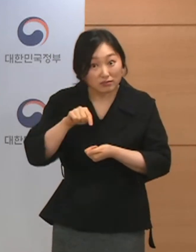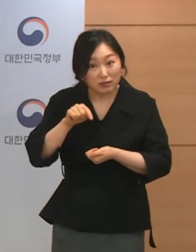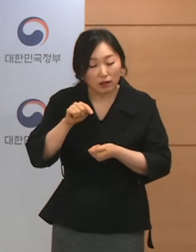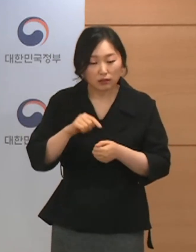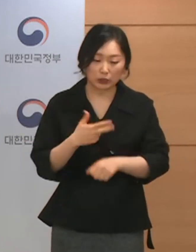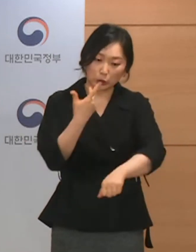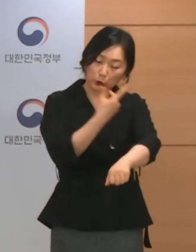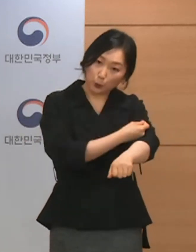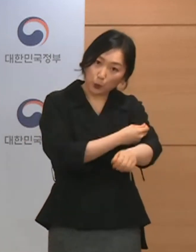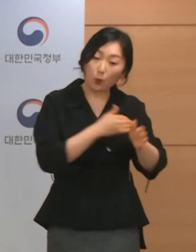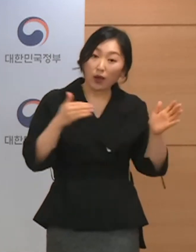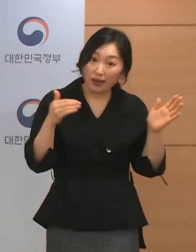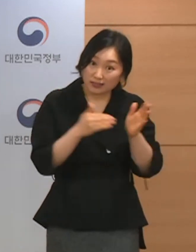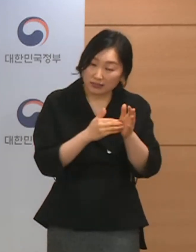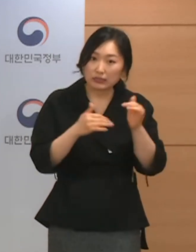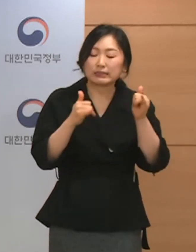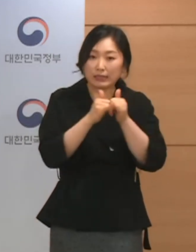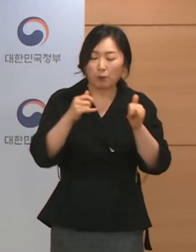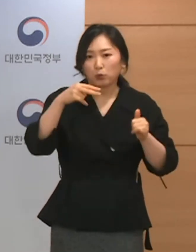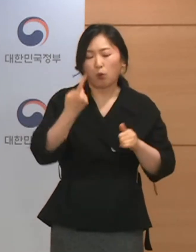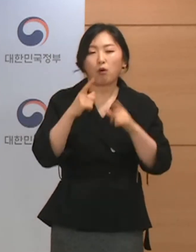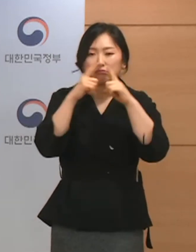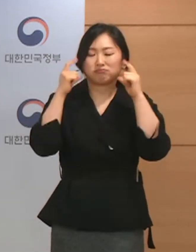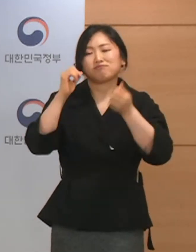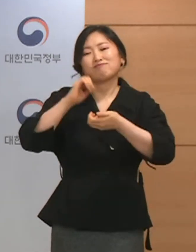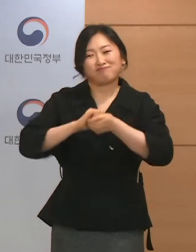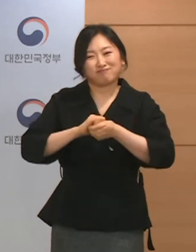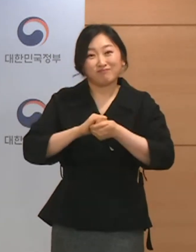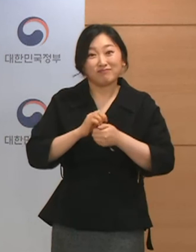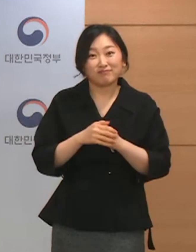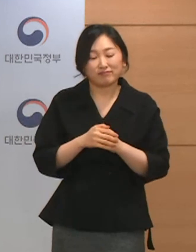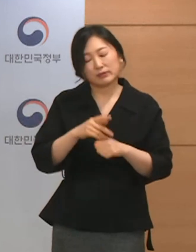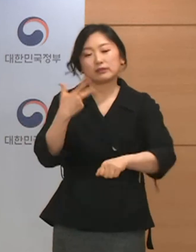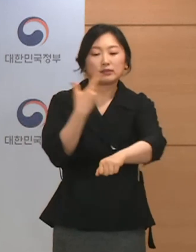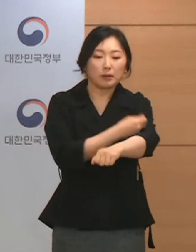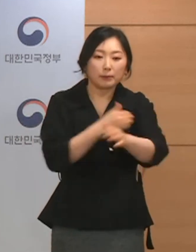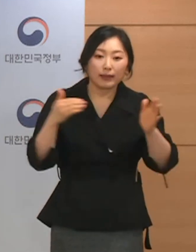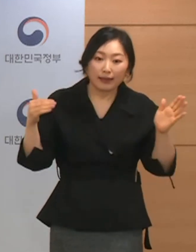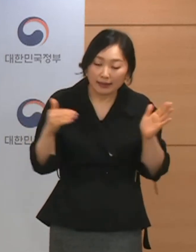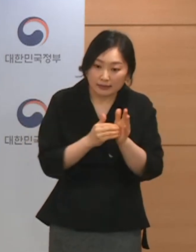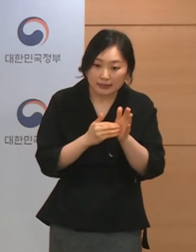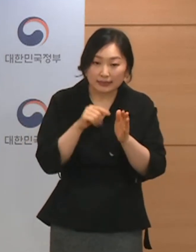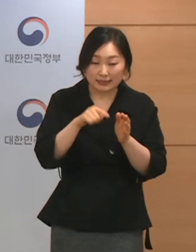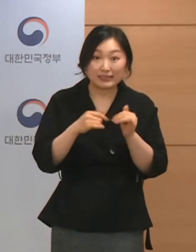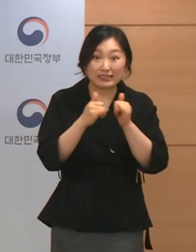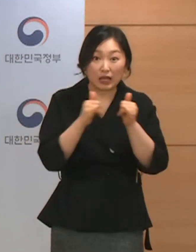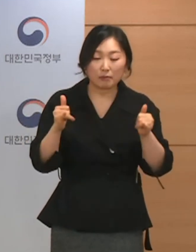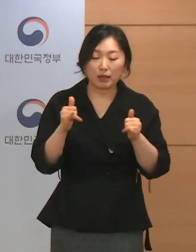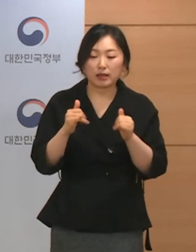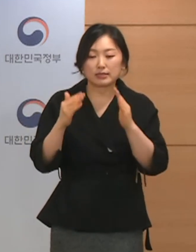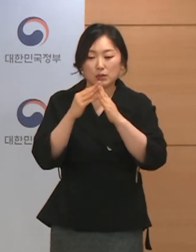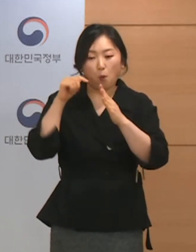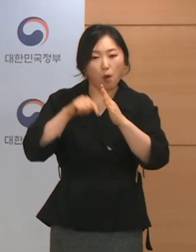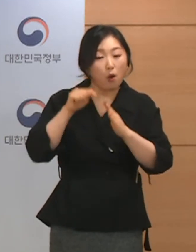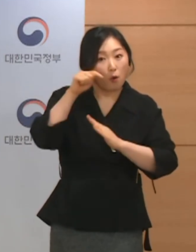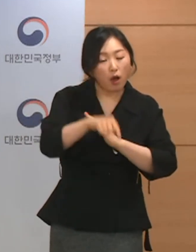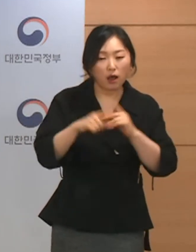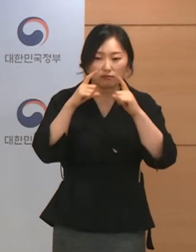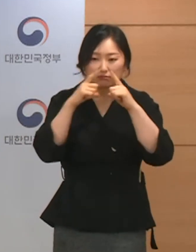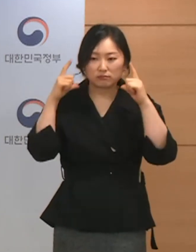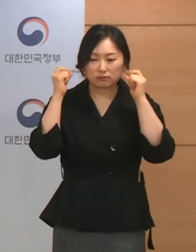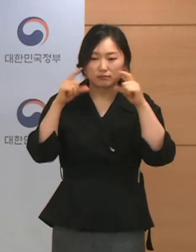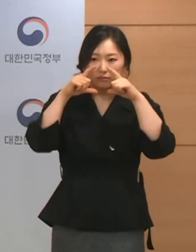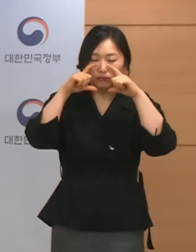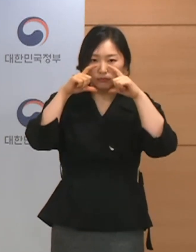마스크 의무화 조치를 내놓았습니다. 접종자를 대상으로 실외 마스크 미착용을 허용하지 않겠다는